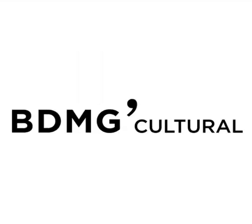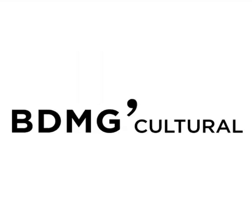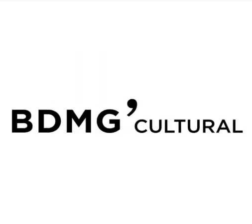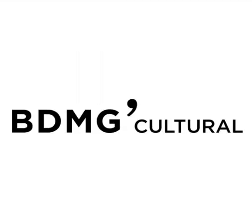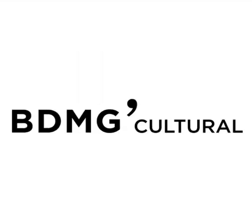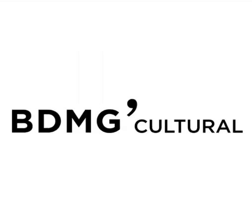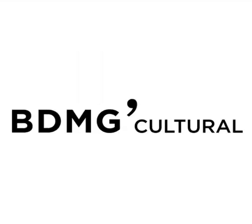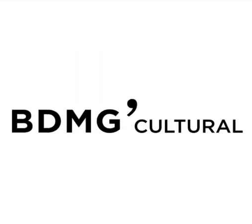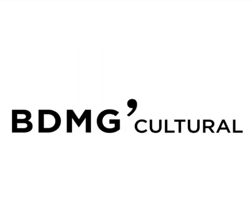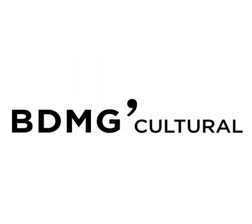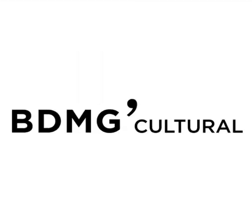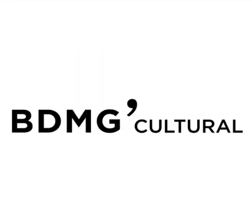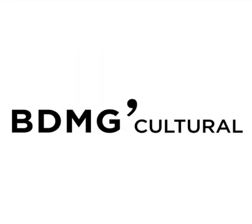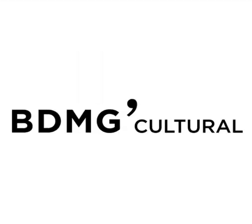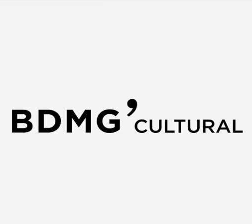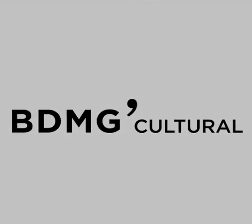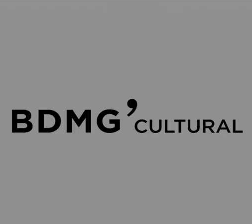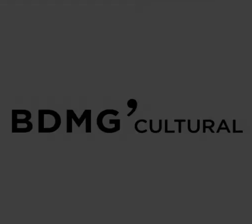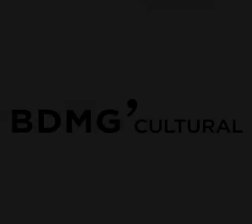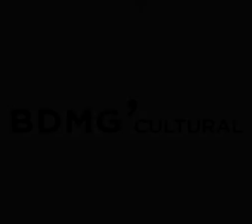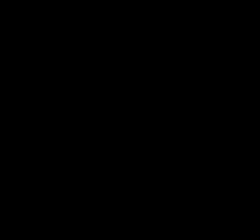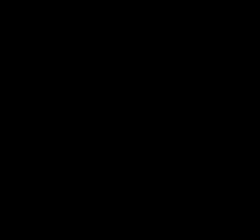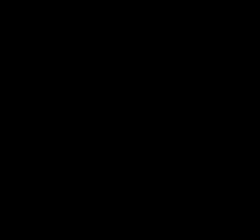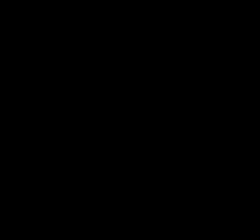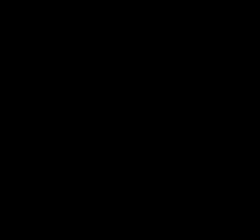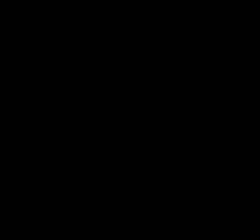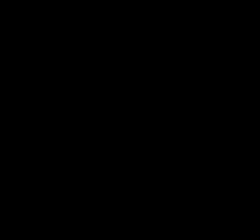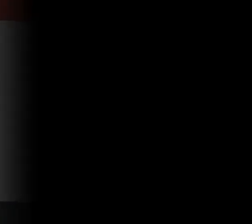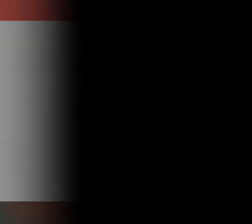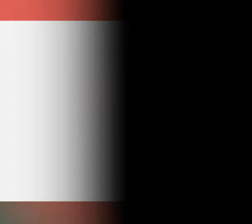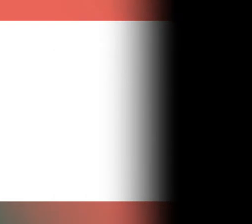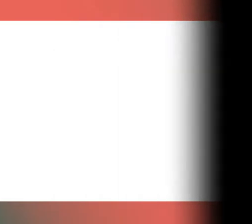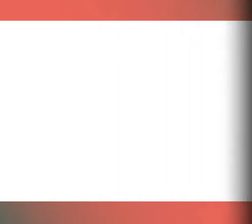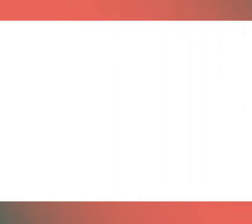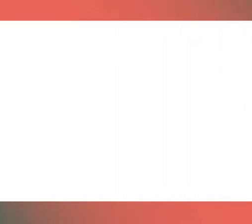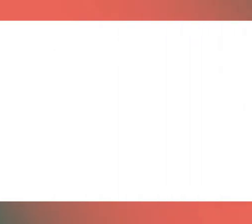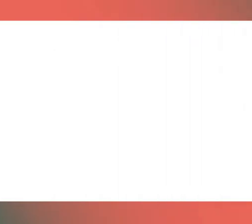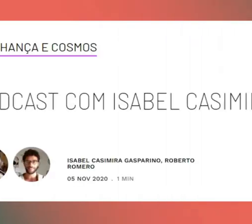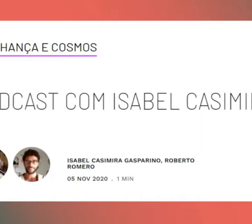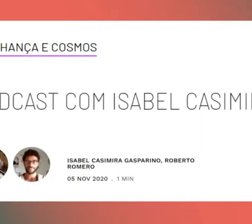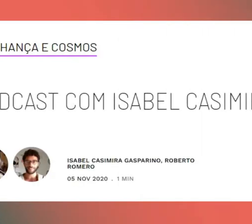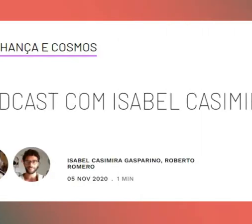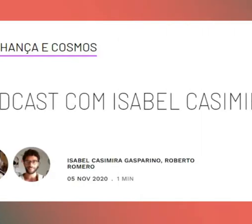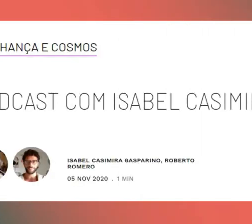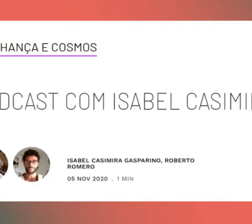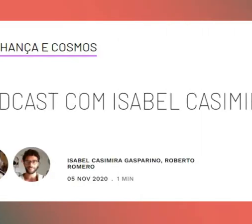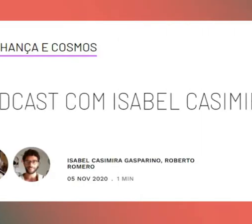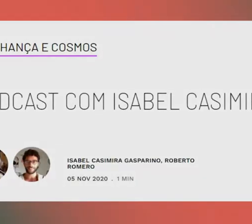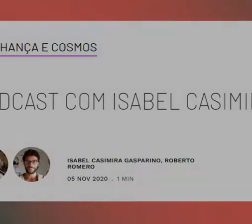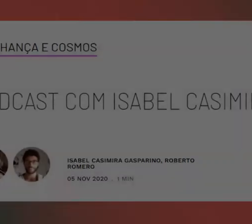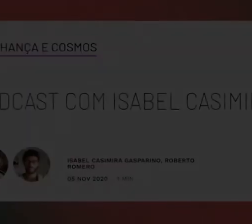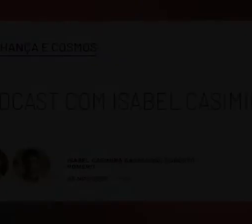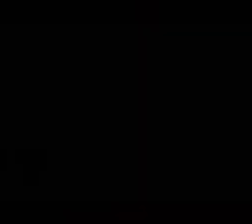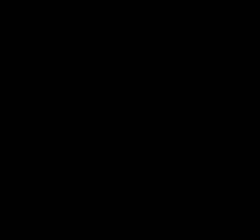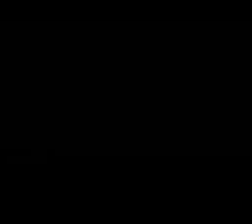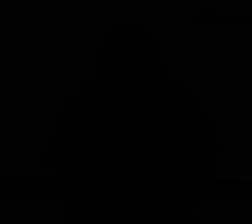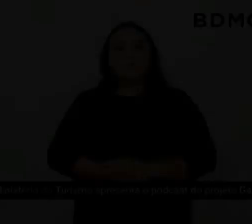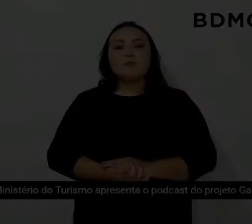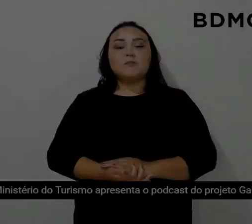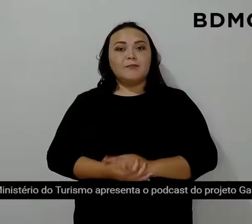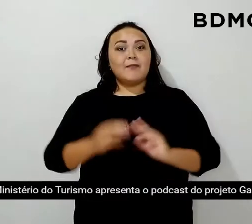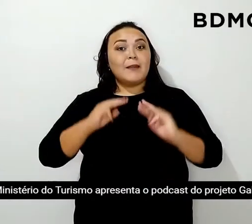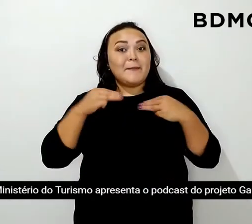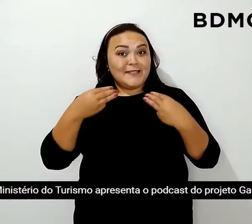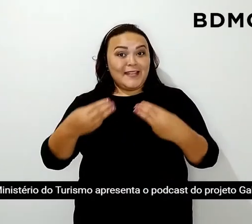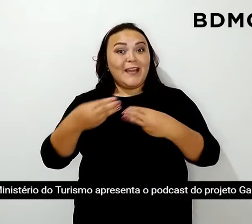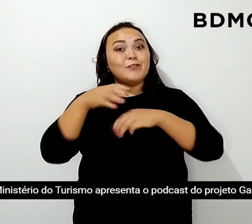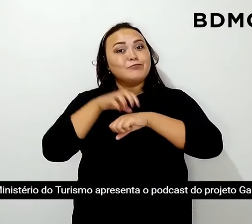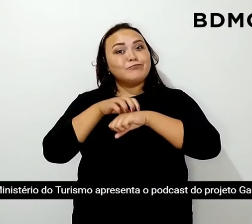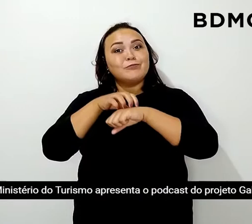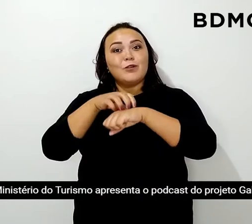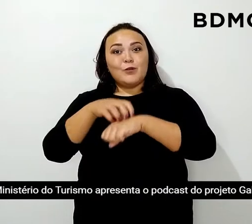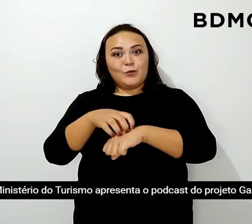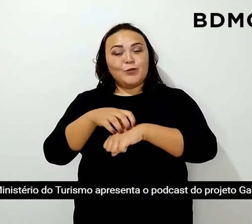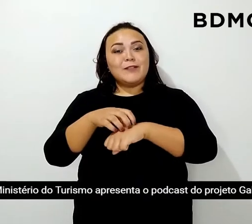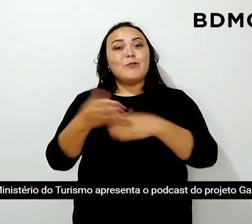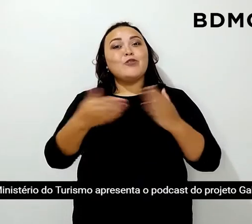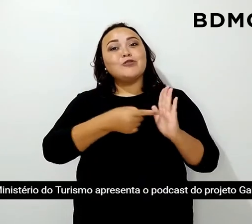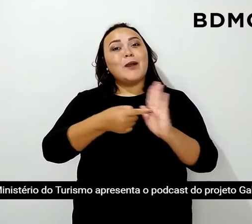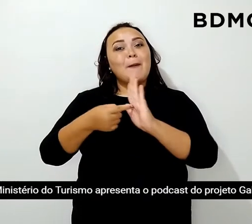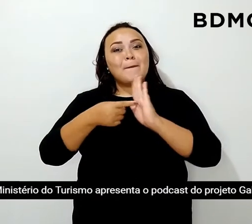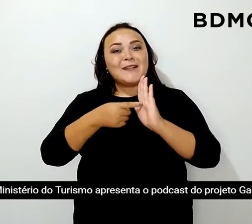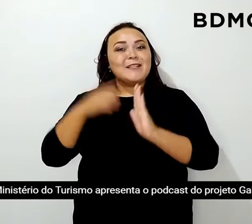Ministério